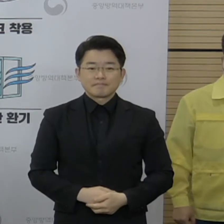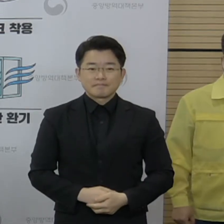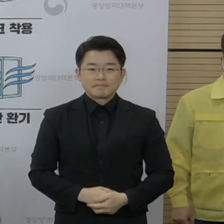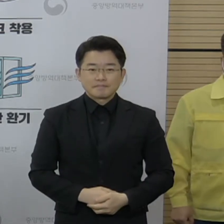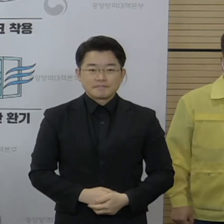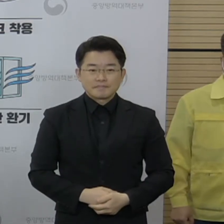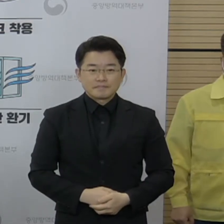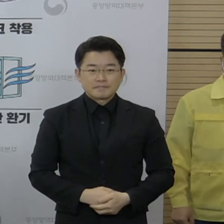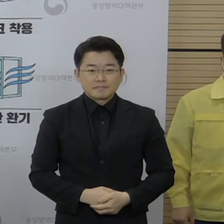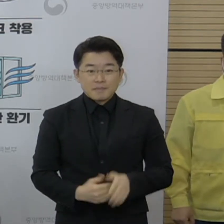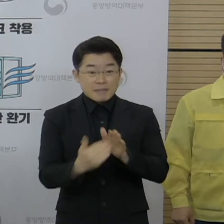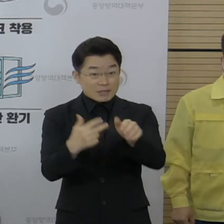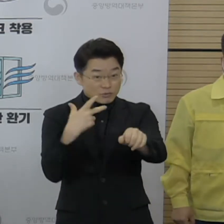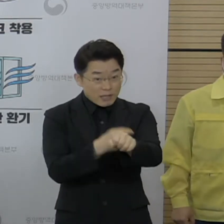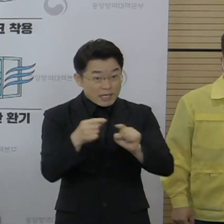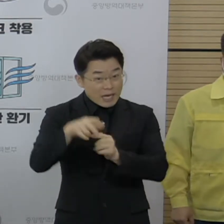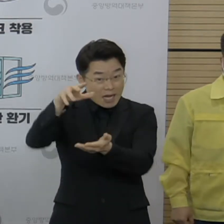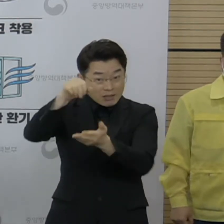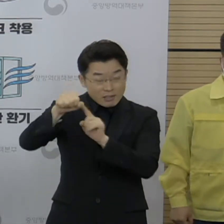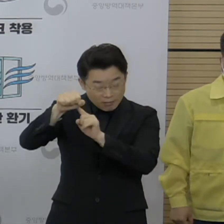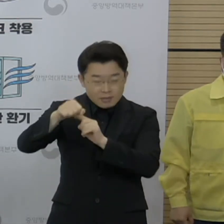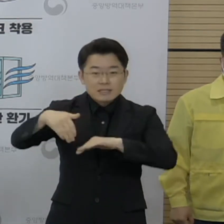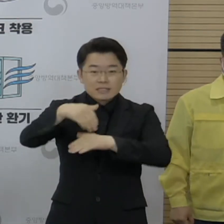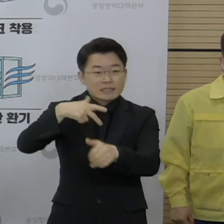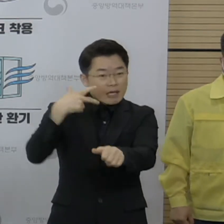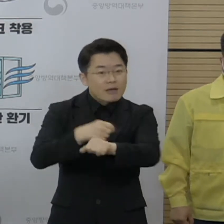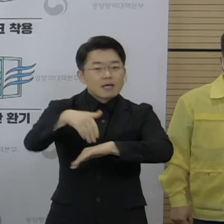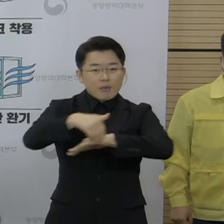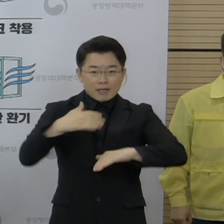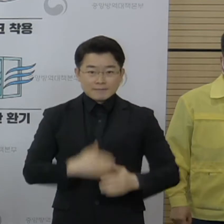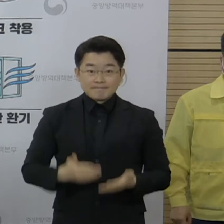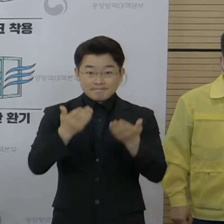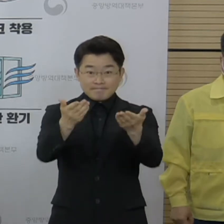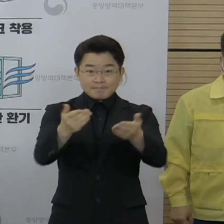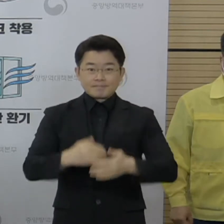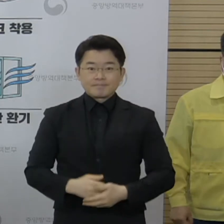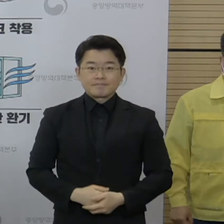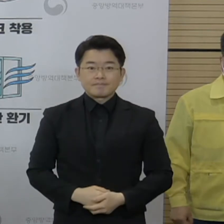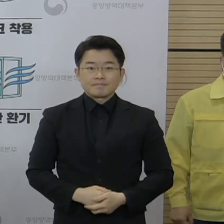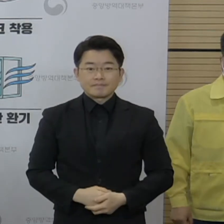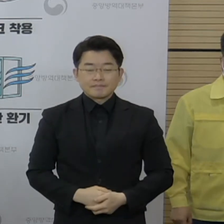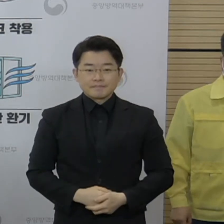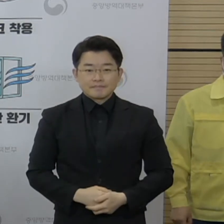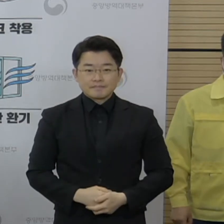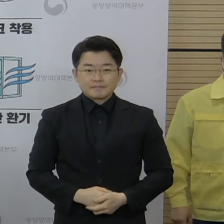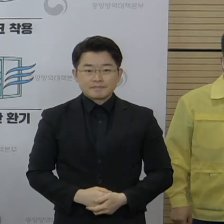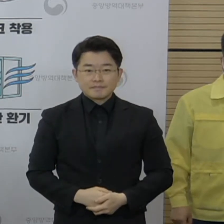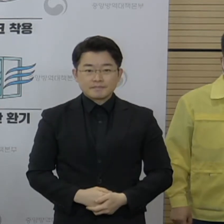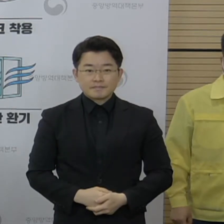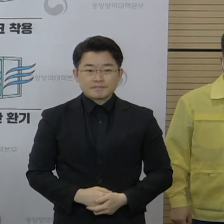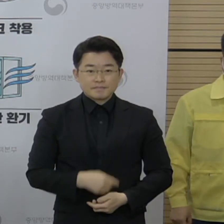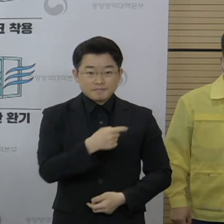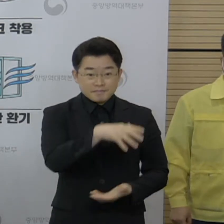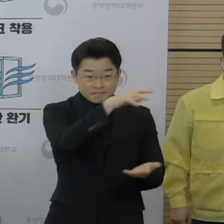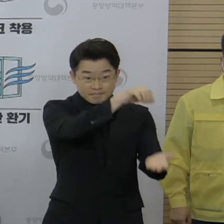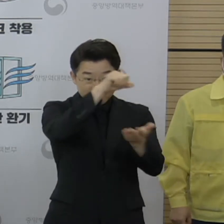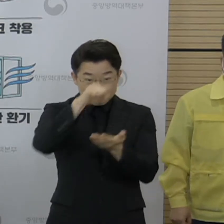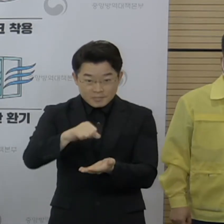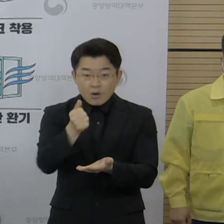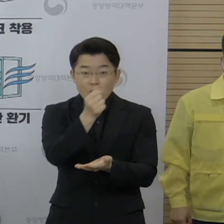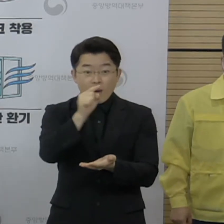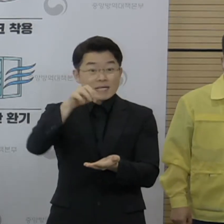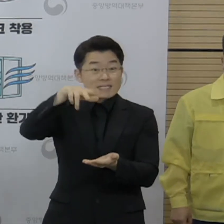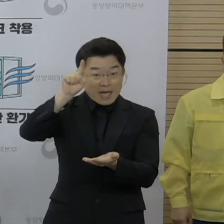교환 백신 활용 방안 등에 대해 설명드리겠습니다. 이스라엘과의 백신 교환을 통하여 공급되는